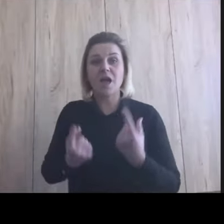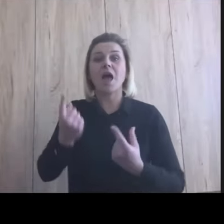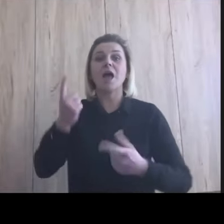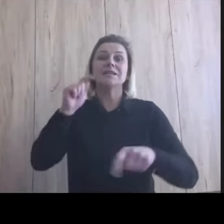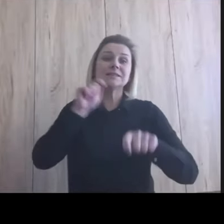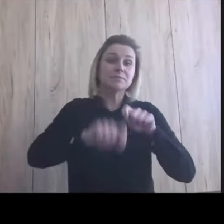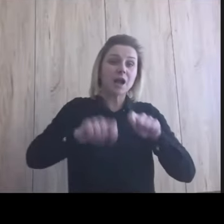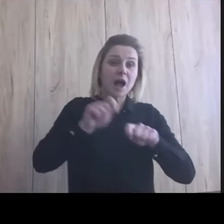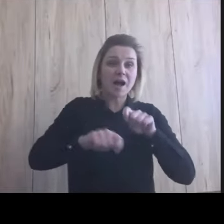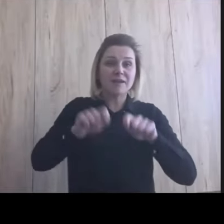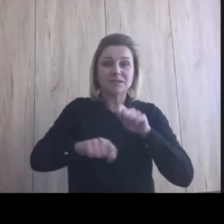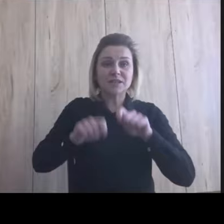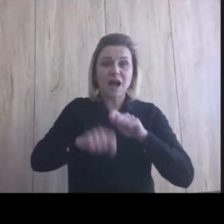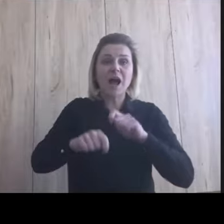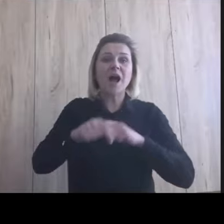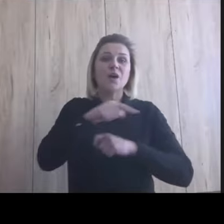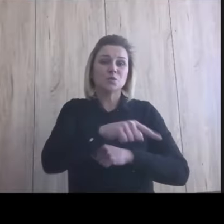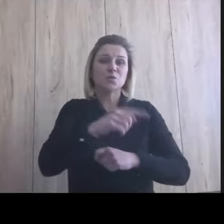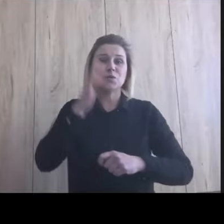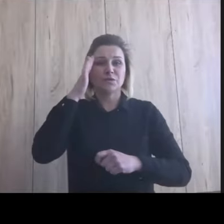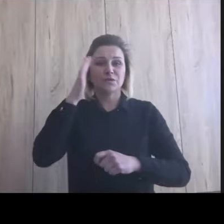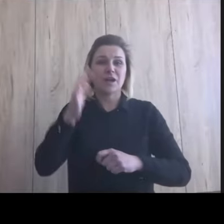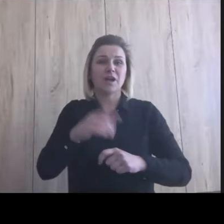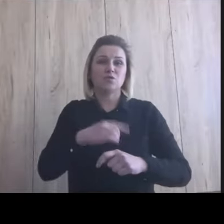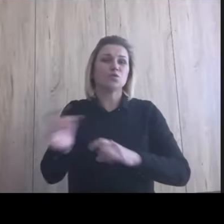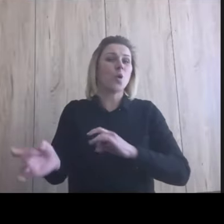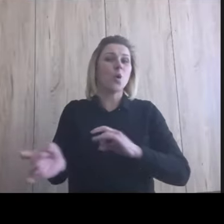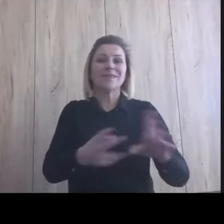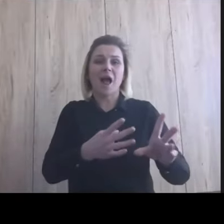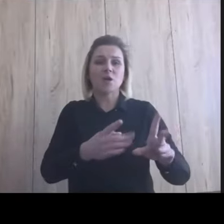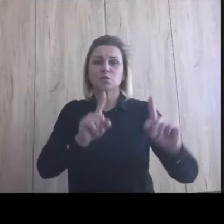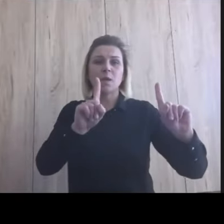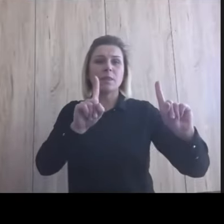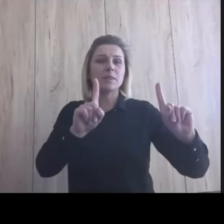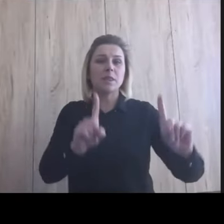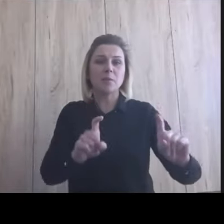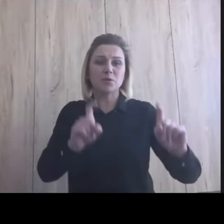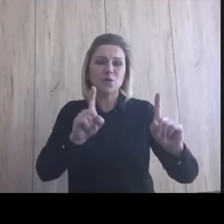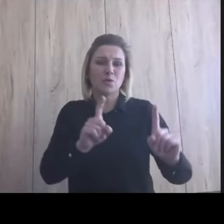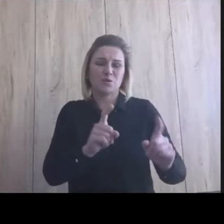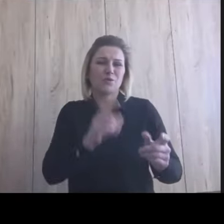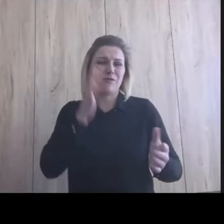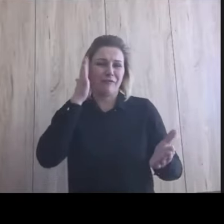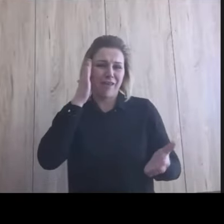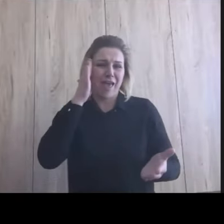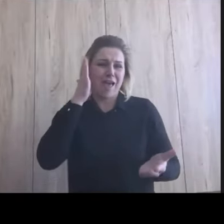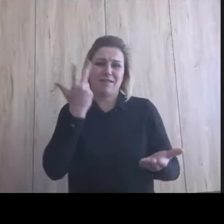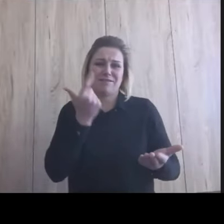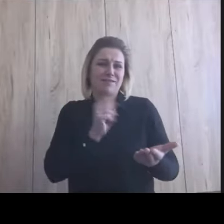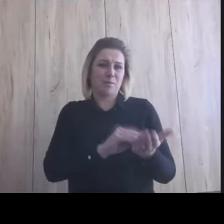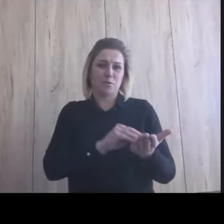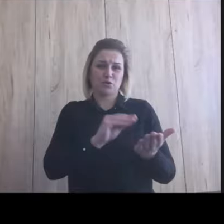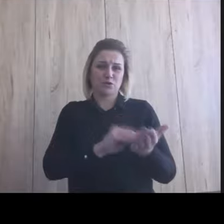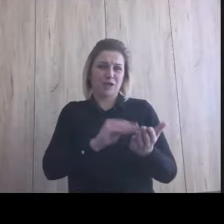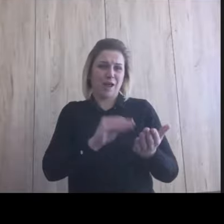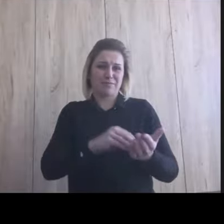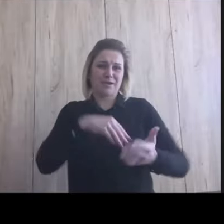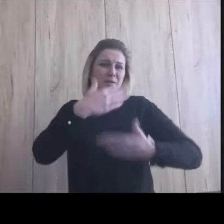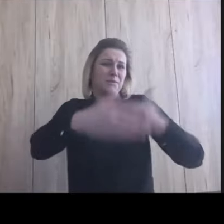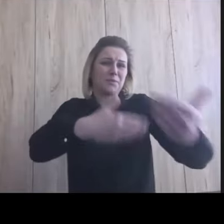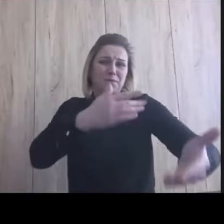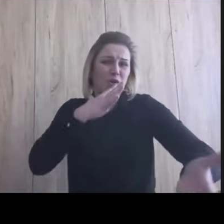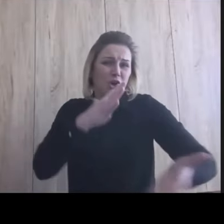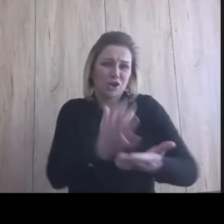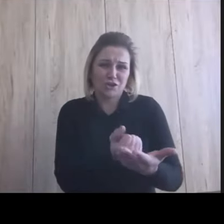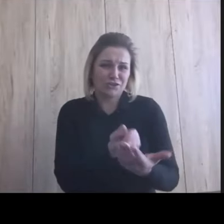coś, co na starcie mogłoby być już określone jako niepotrzebne i raczej niewykorzystywane.